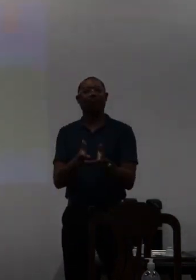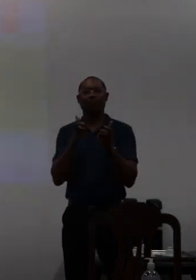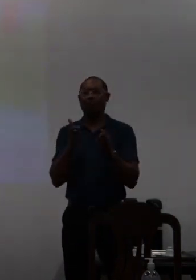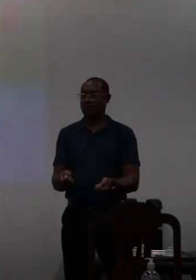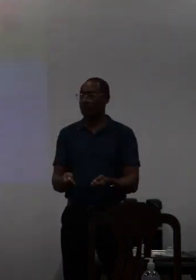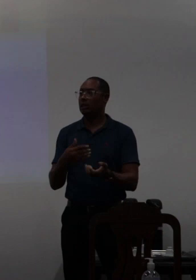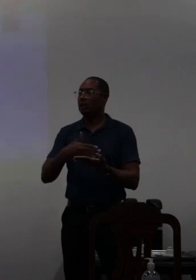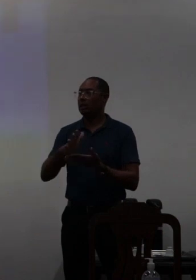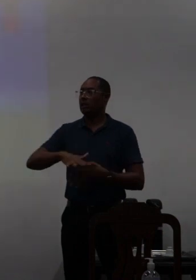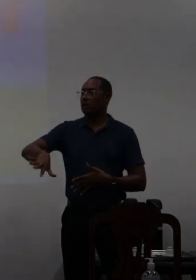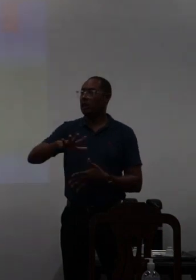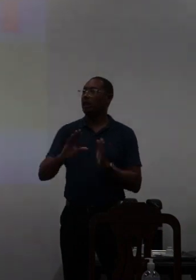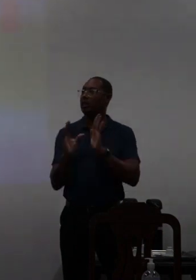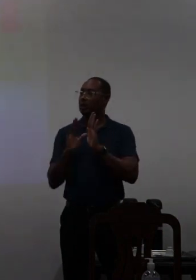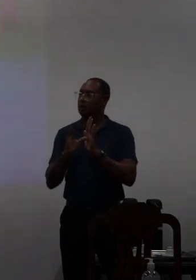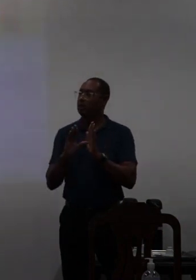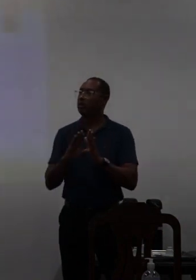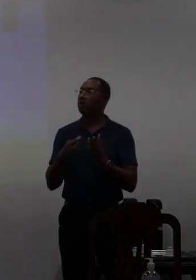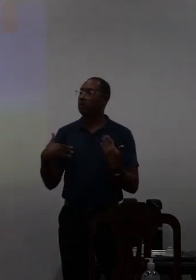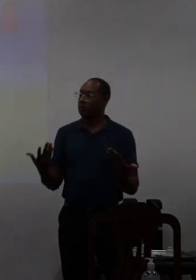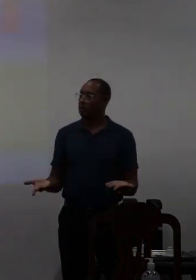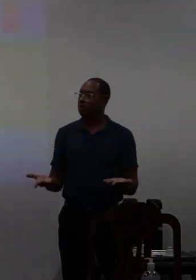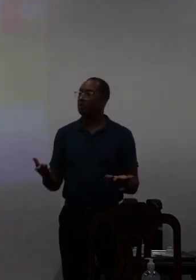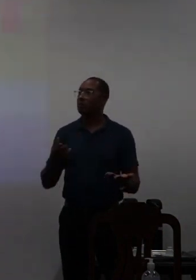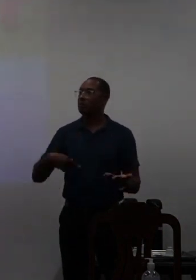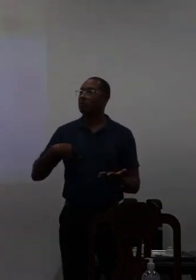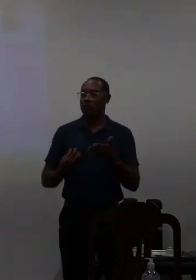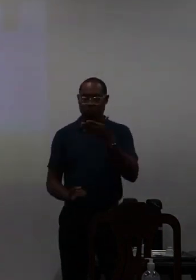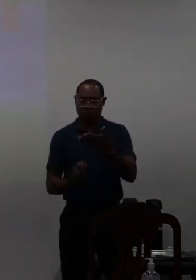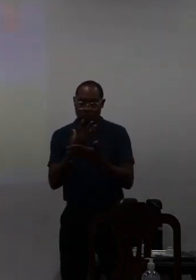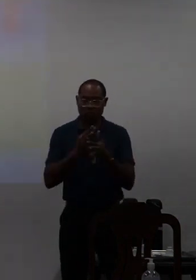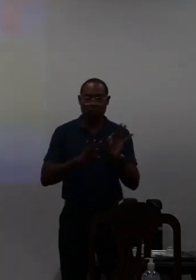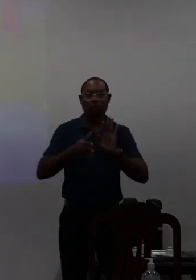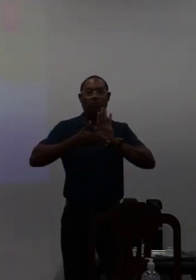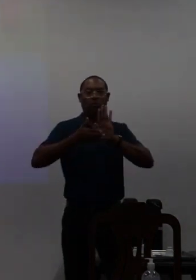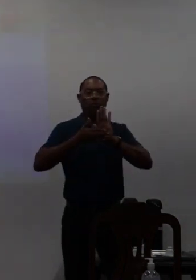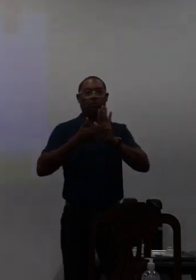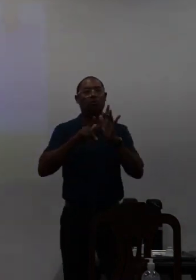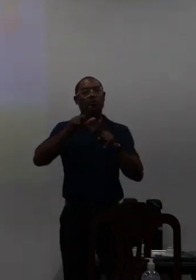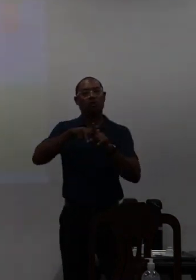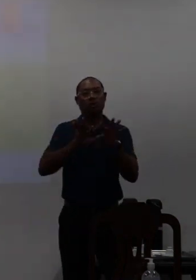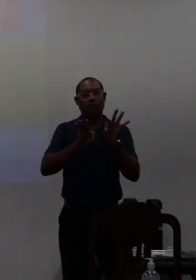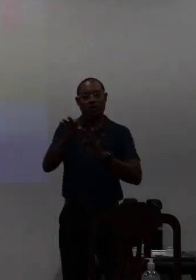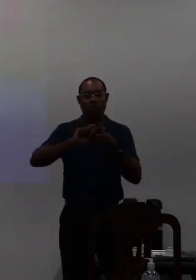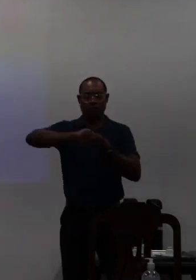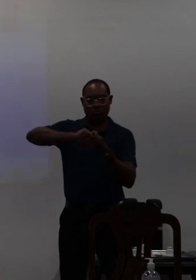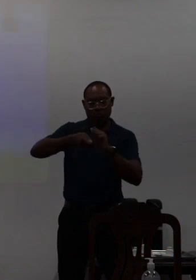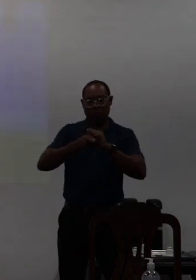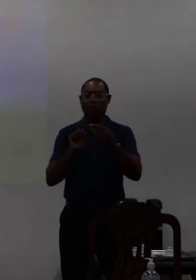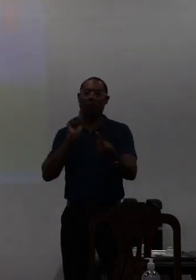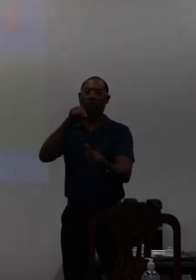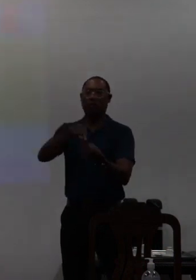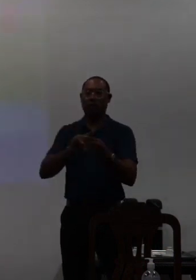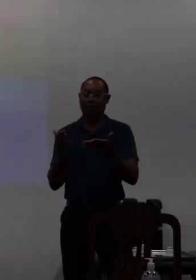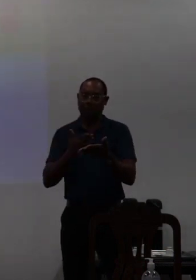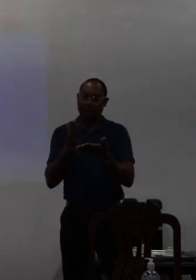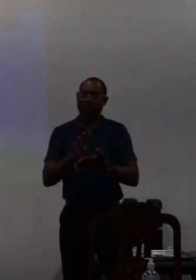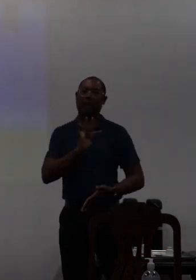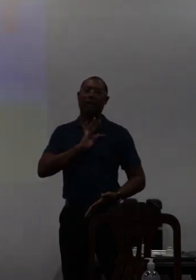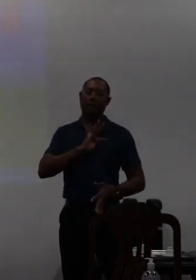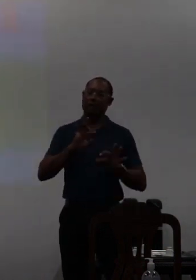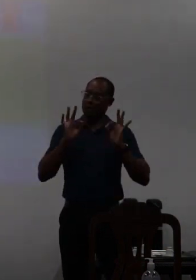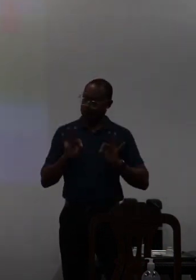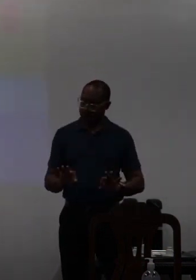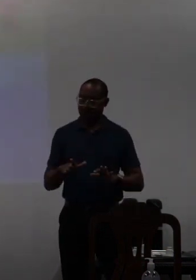vez o clima da comunidade sobre o que a gente construiu como proposta de revisão para os objetivos e para a ficha técnica